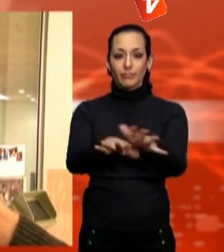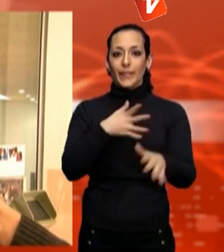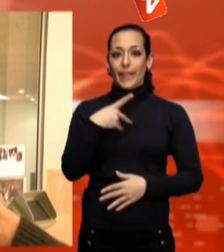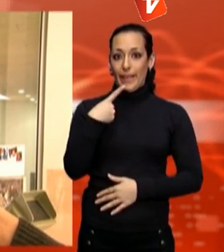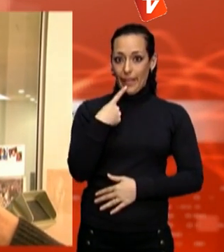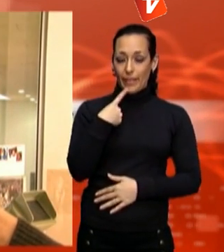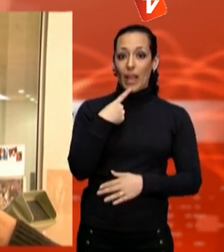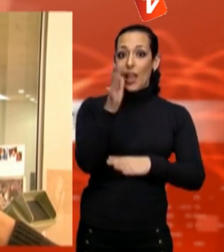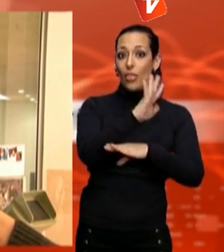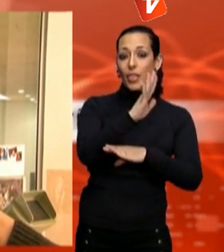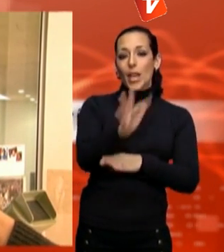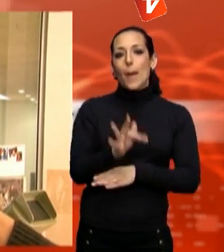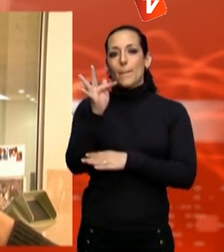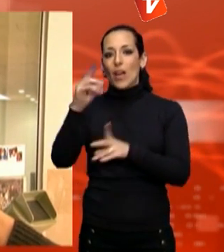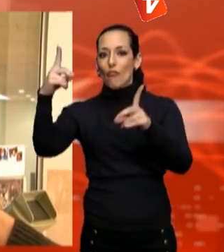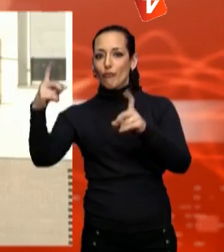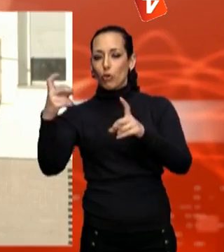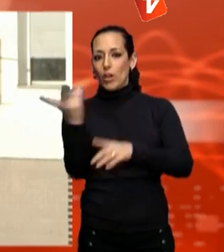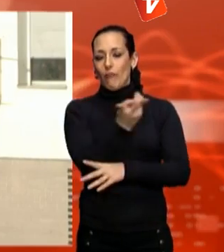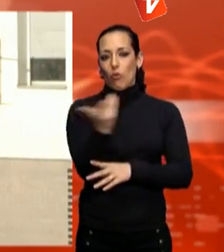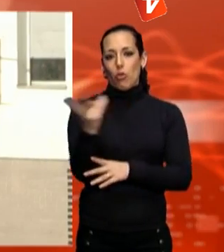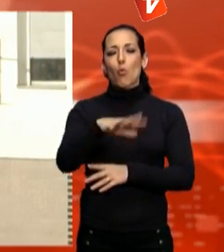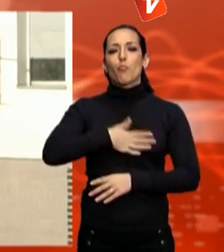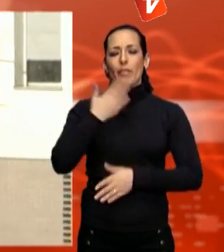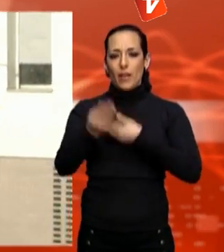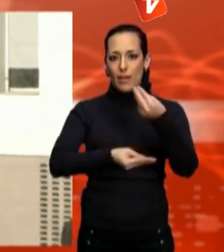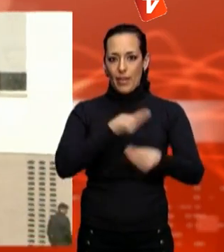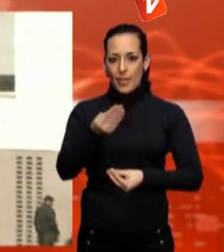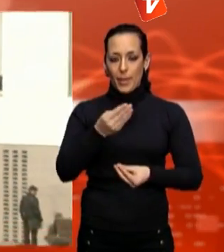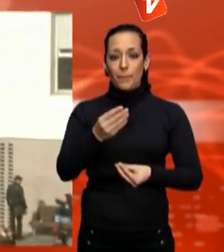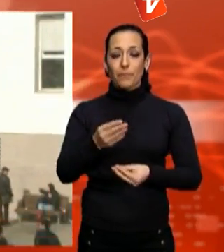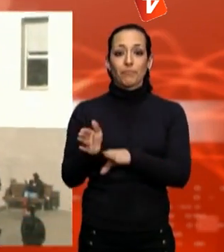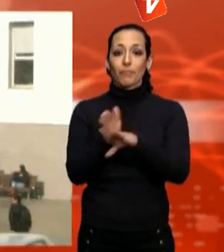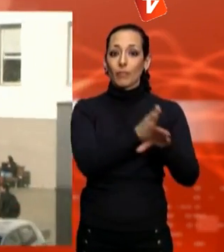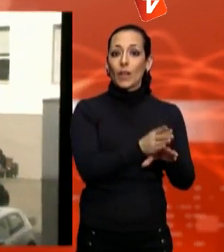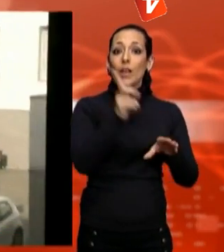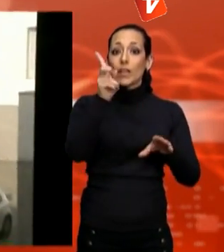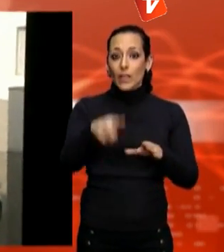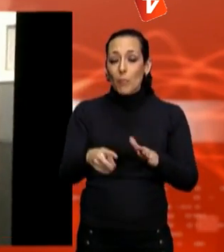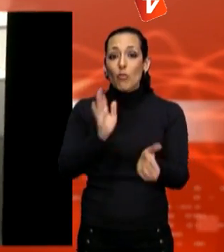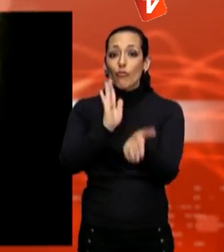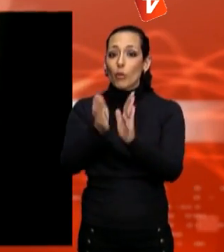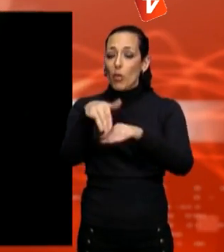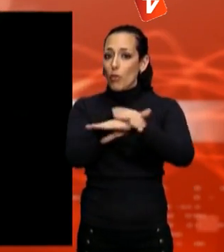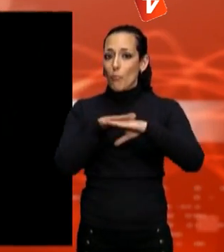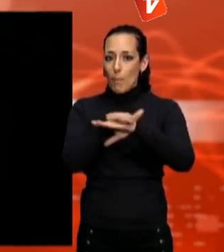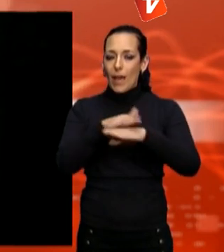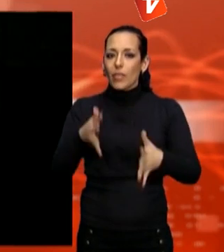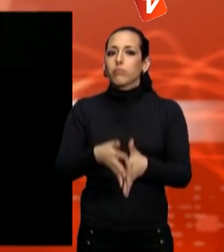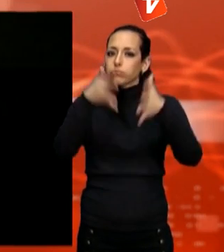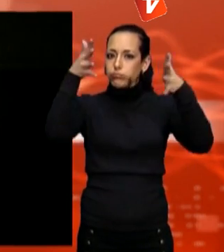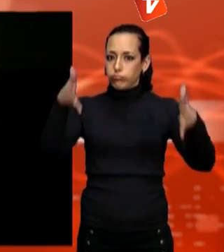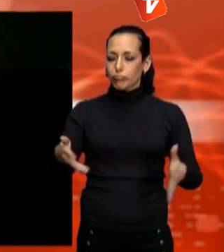i fotógrafo acabaran con una peli y un corto. A més, l'escac ampliarà la formació de base en temes relacionats amb la construcció,